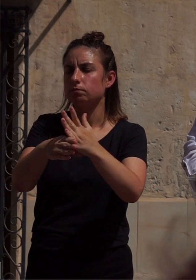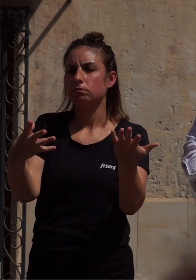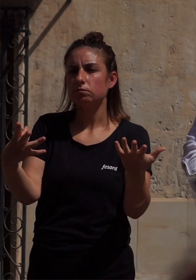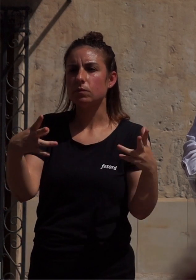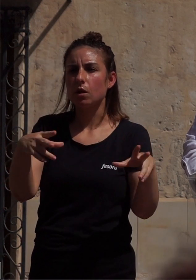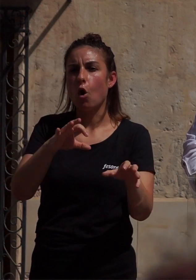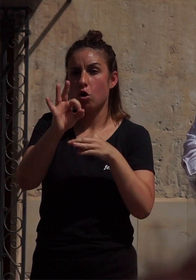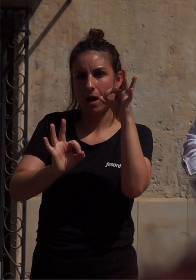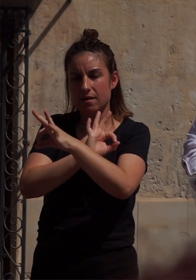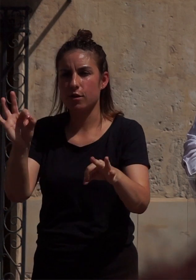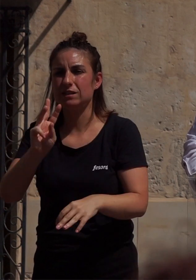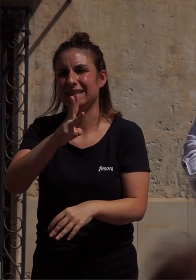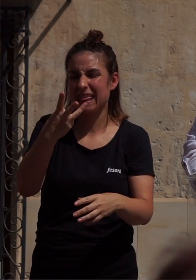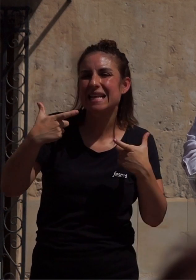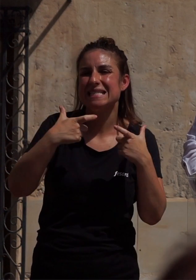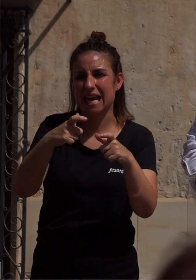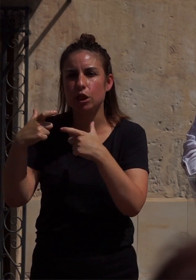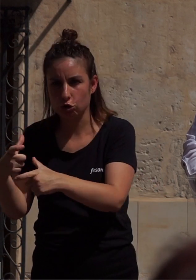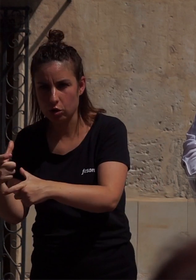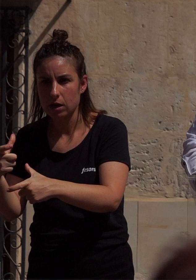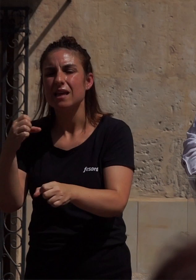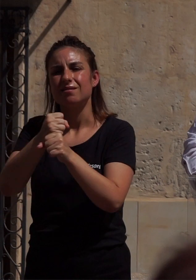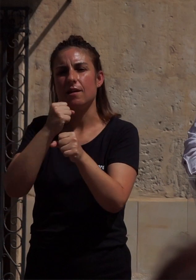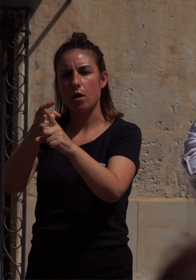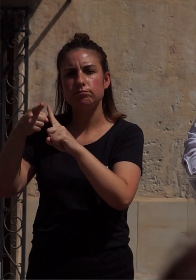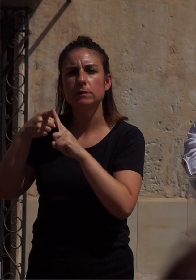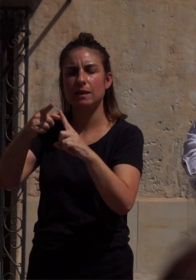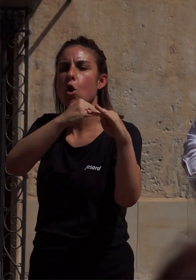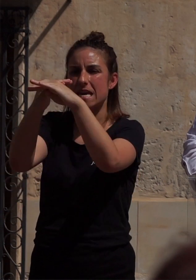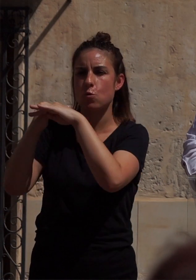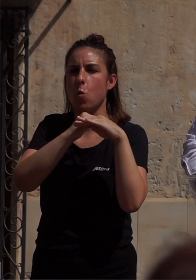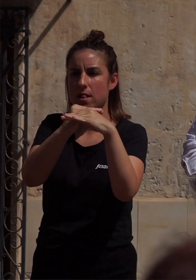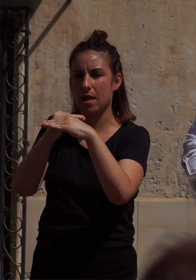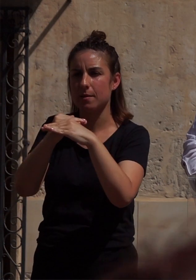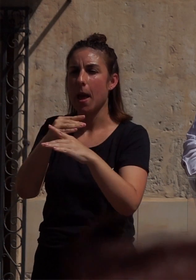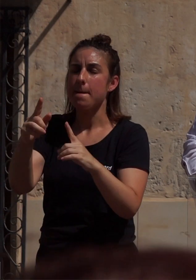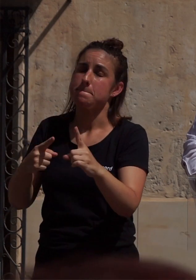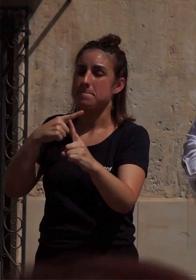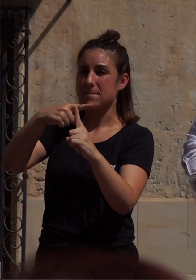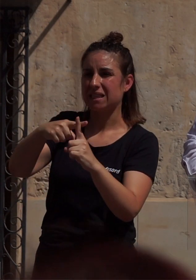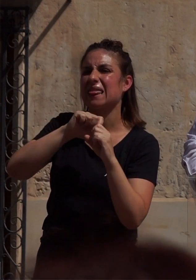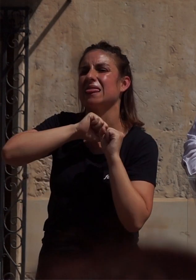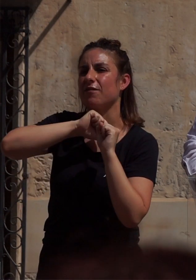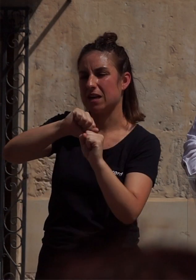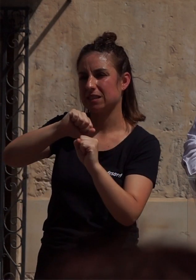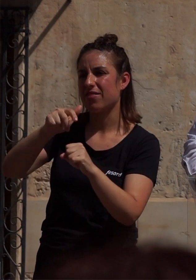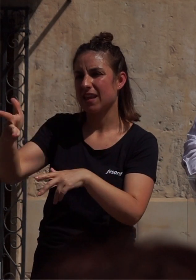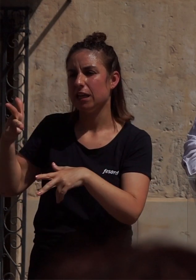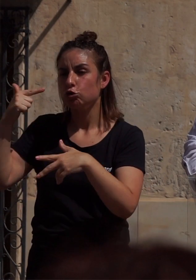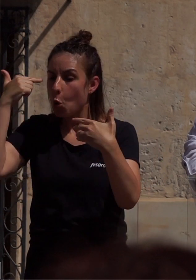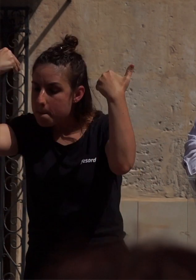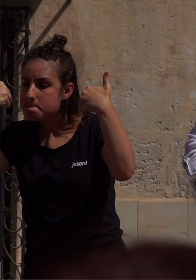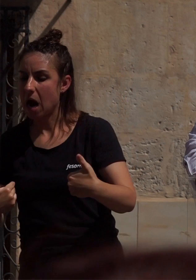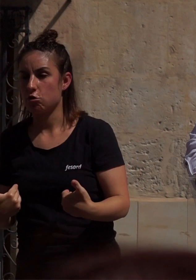tercer sector que trabajan en pro de la igualdad, en defensa de los derechos humanos y en la promoción y protección de los